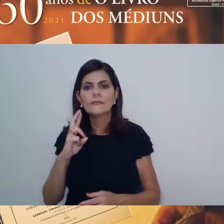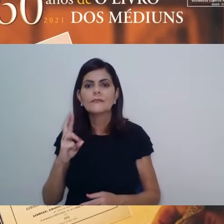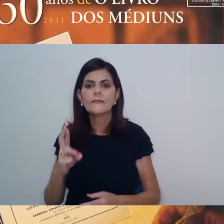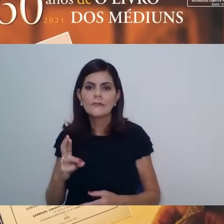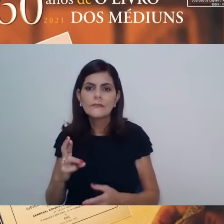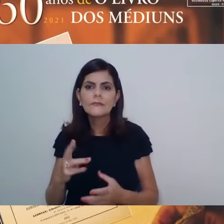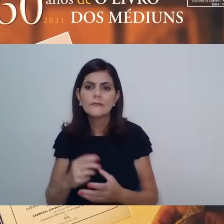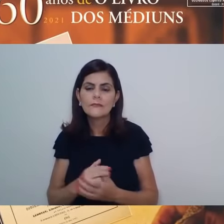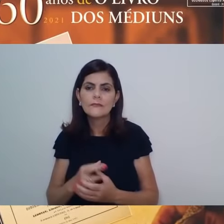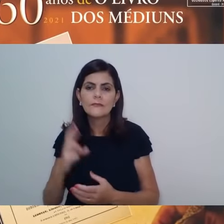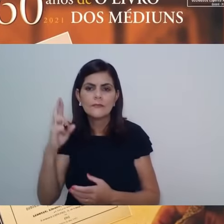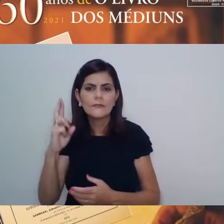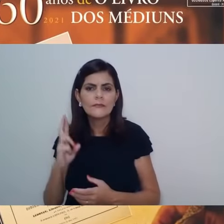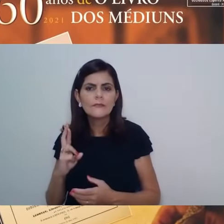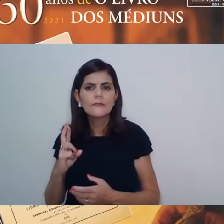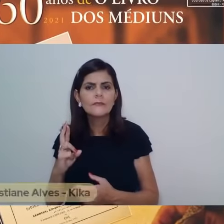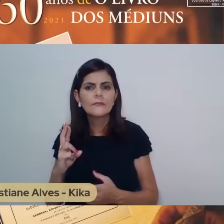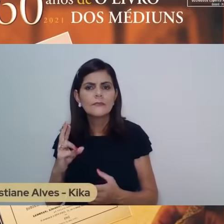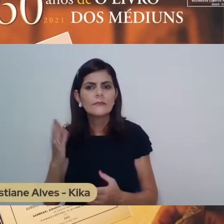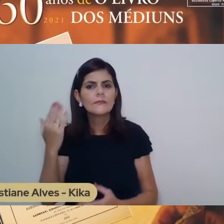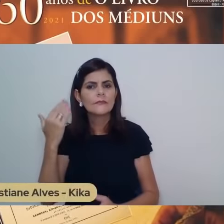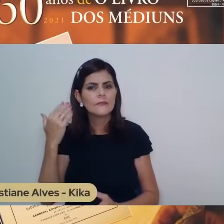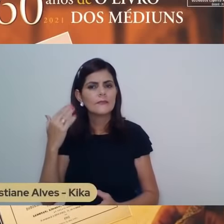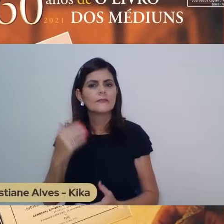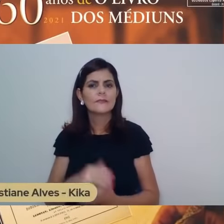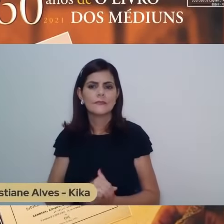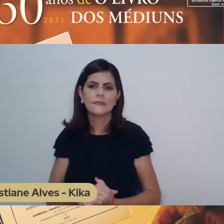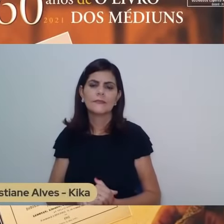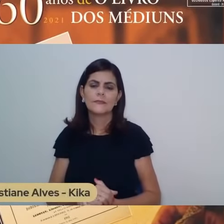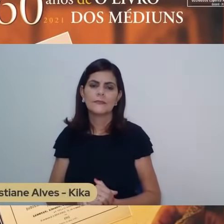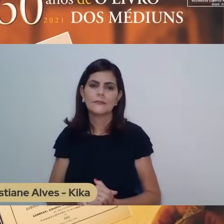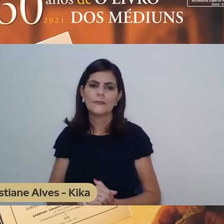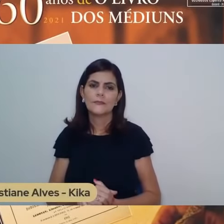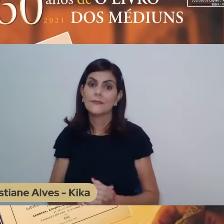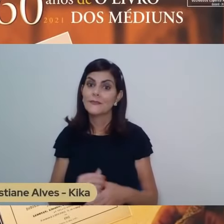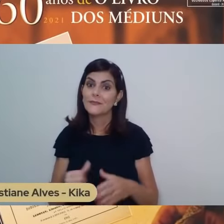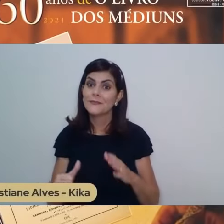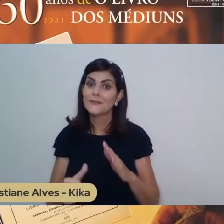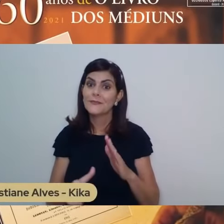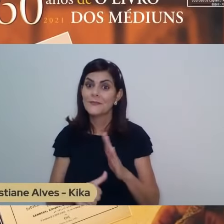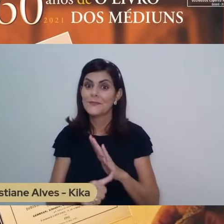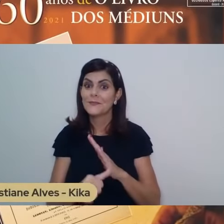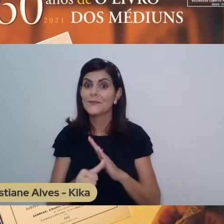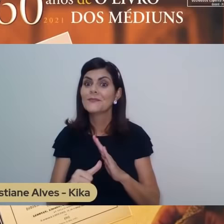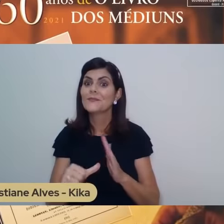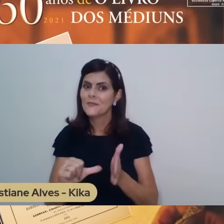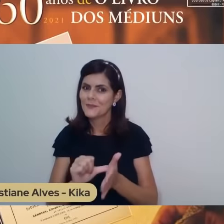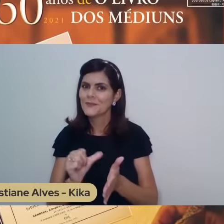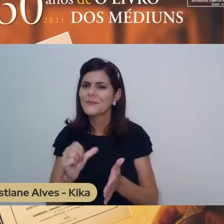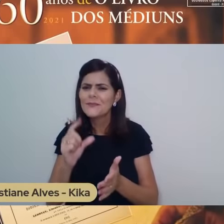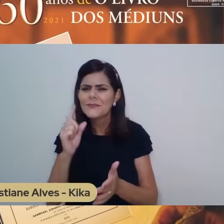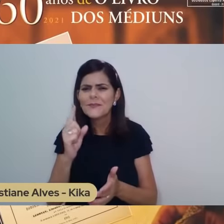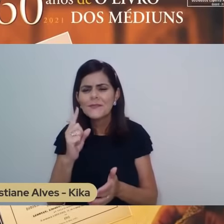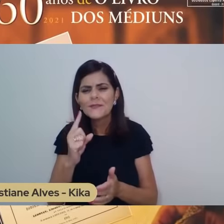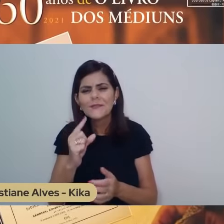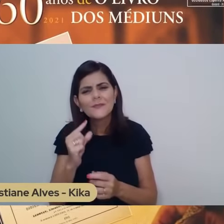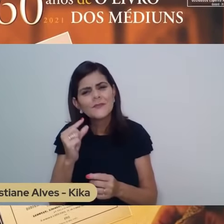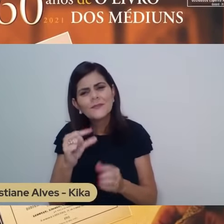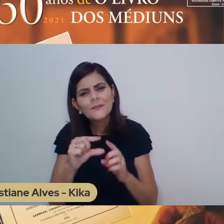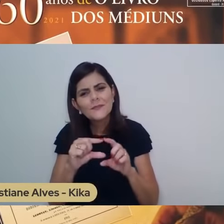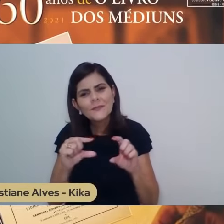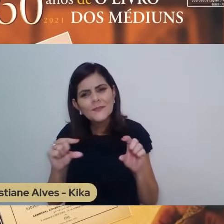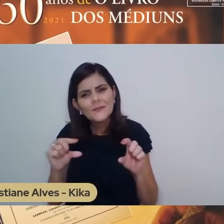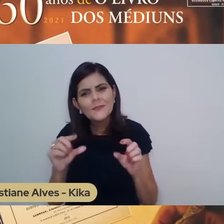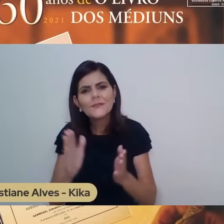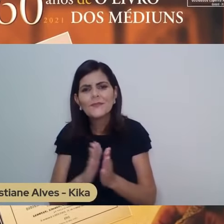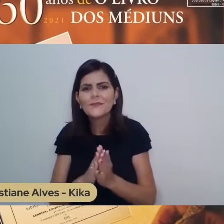passado obscuro e delituoso. e esse é só o primeiro parágrafo, primeira parte, digamos